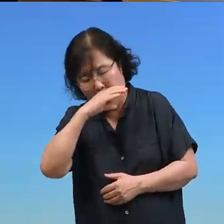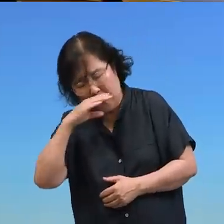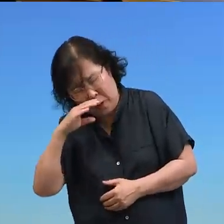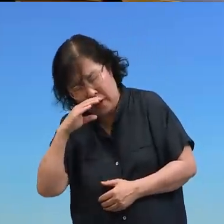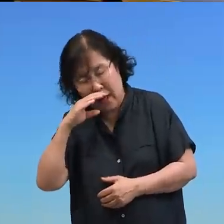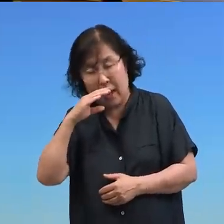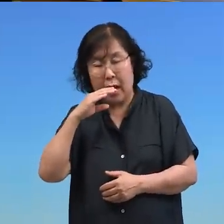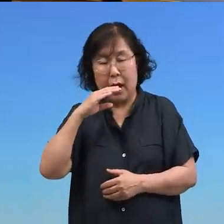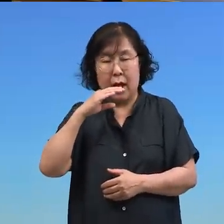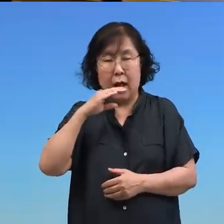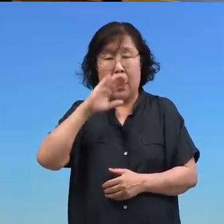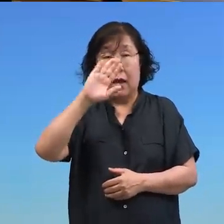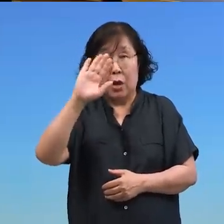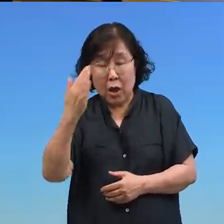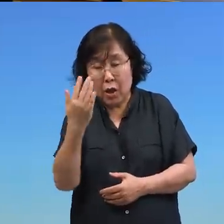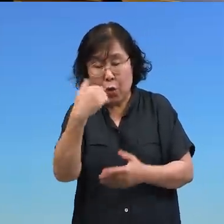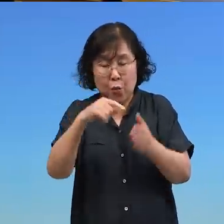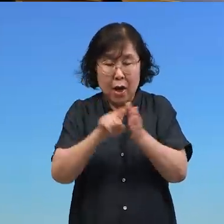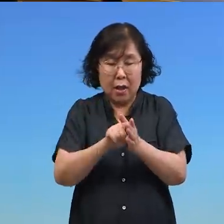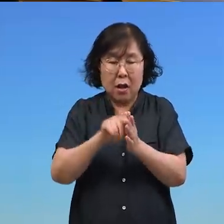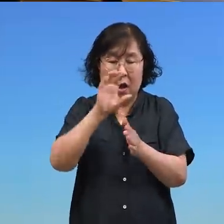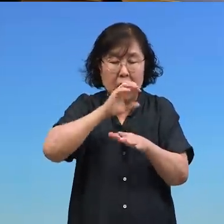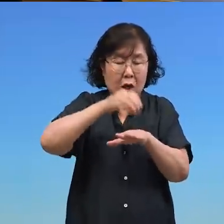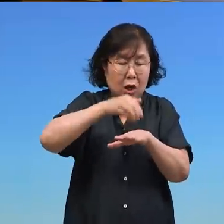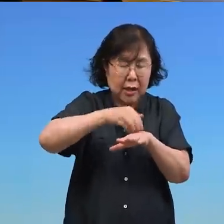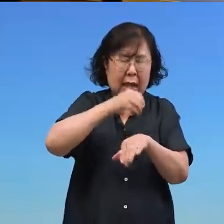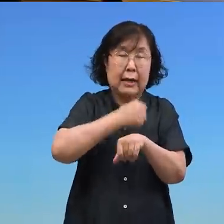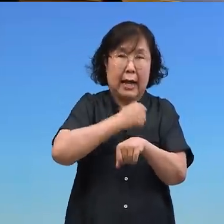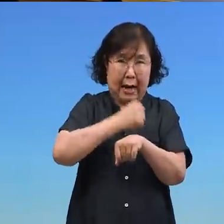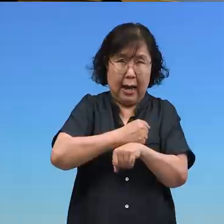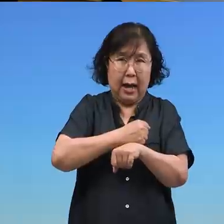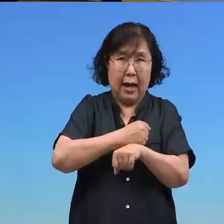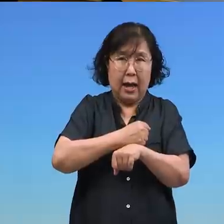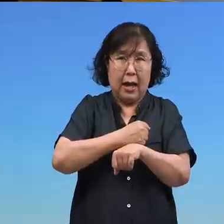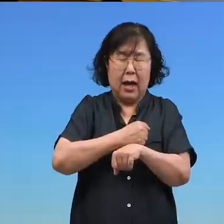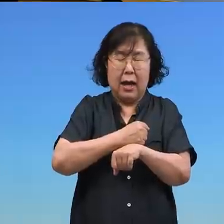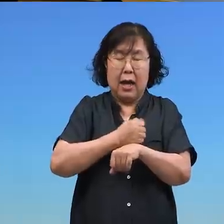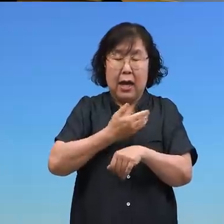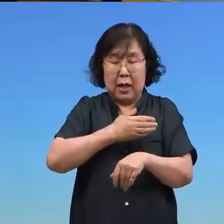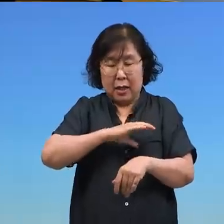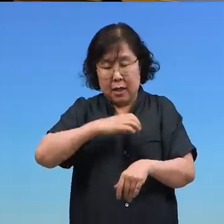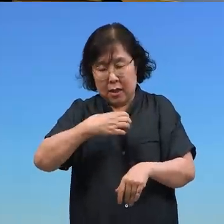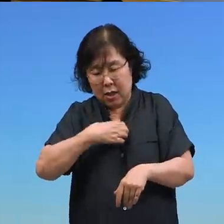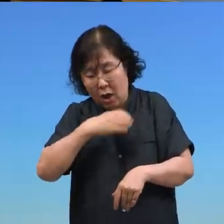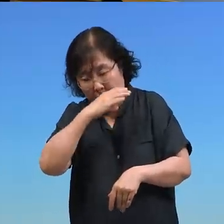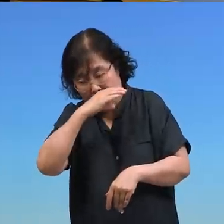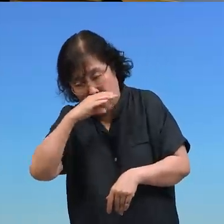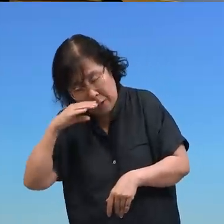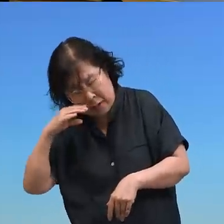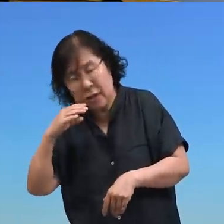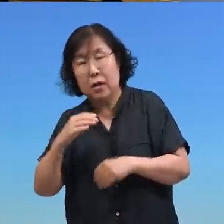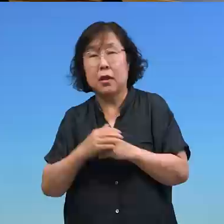있으나 경건은 범사에 유익하니 금생과 내생의 약속이 있느니라 세번역으로 보니까